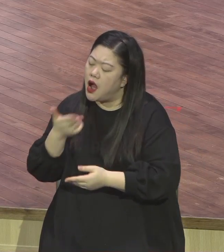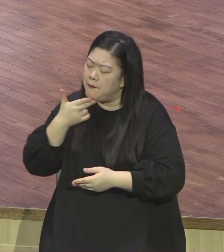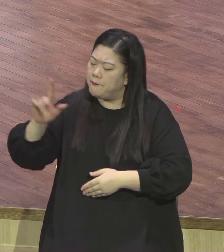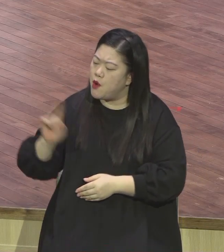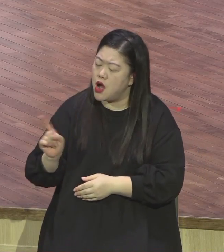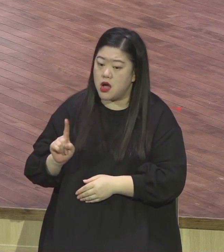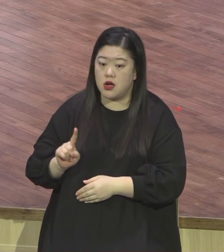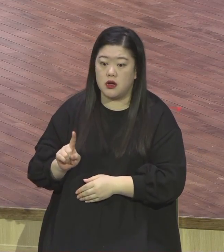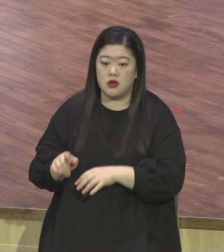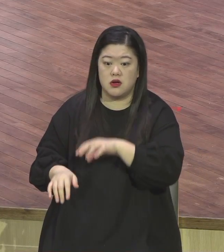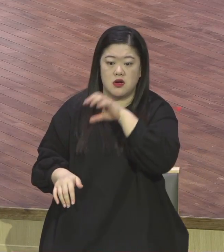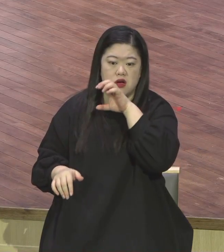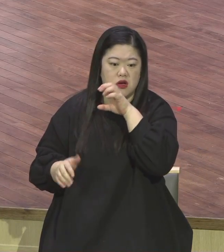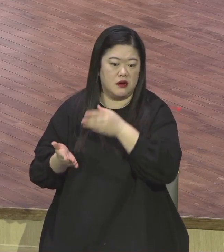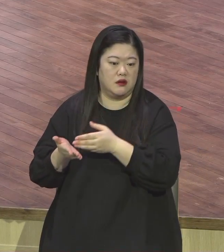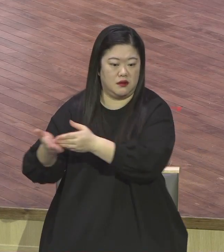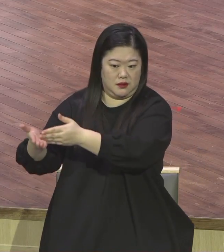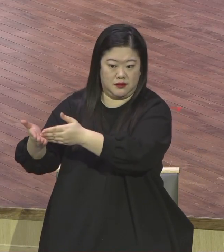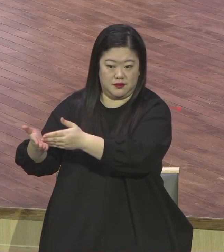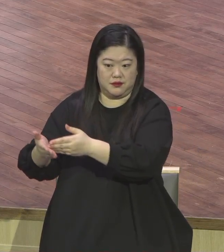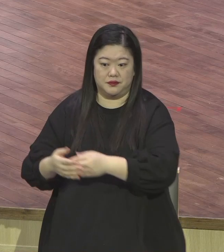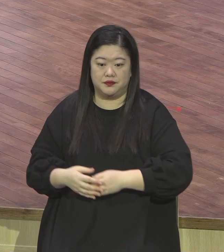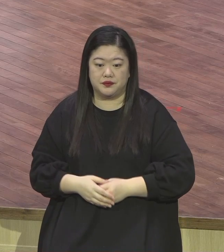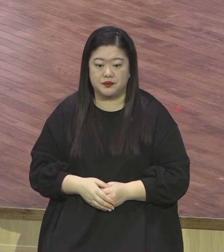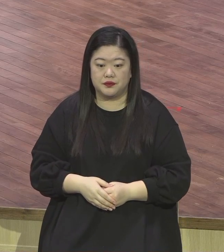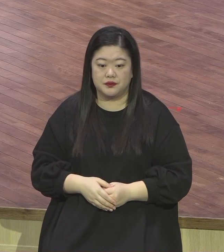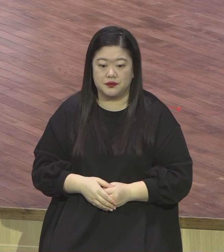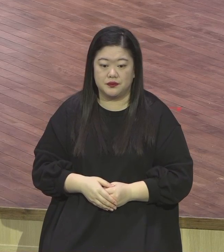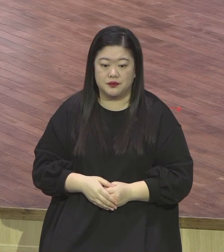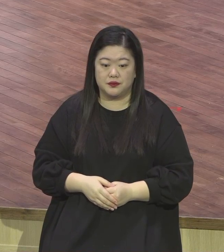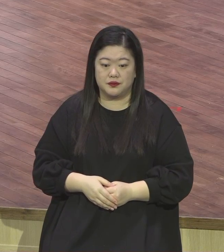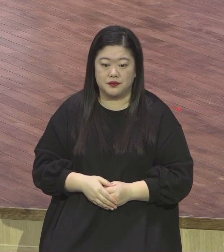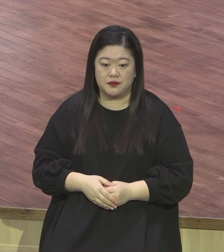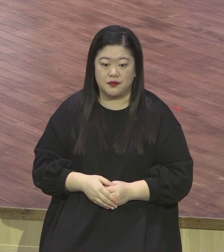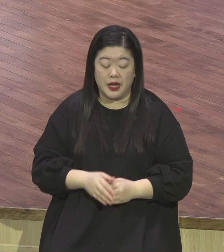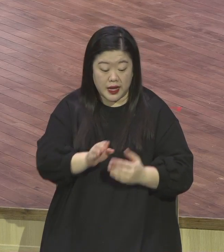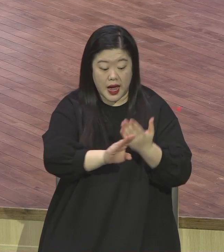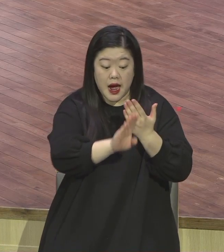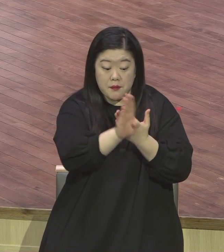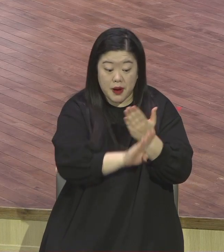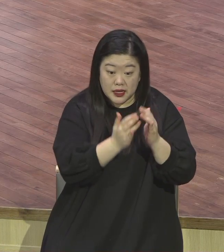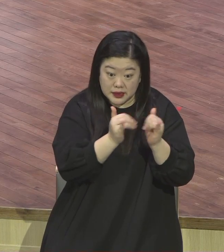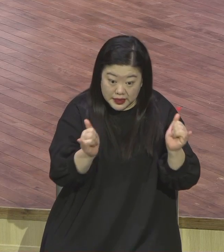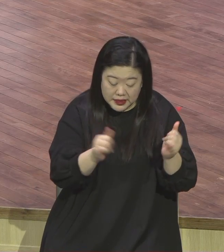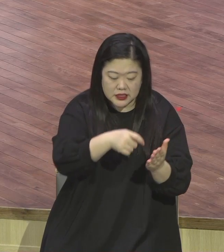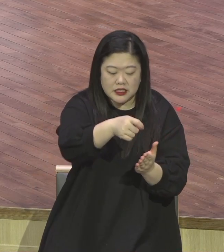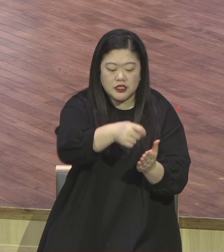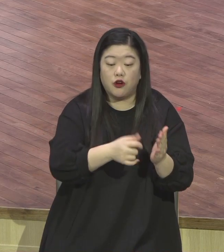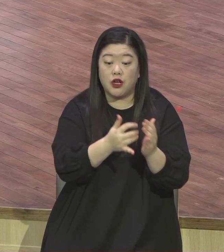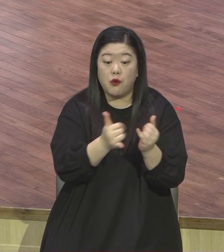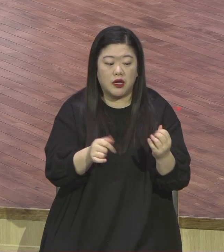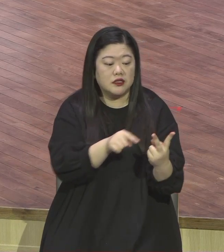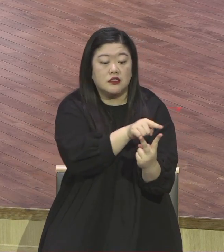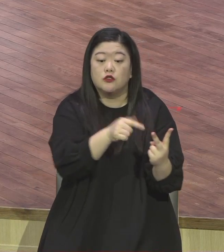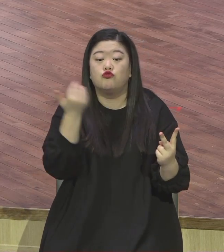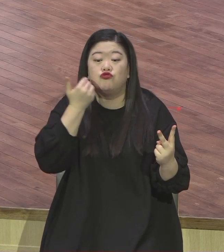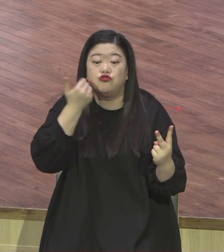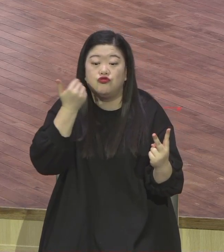자 바르셈인 서기관들이 등장을 하게 되면 어떻게 해요? 성경에 보면요. 바르셈인 서기관들이 등장하게 되면 마치 영화의